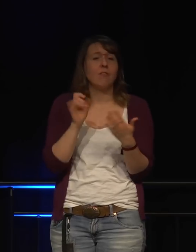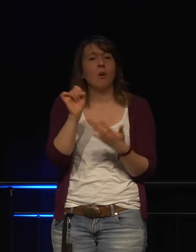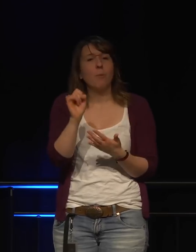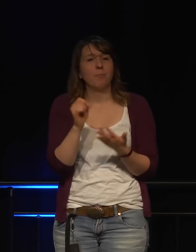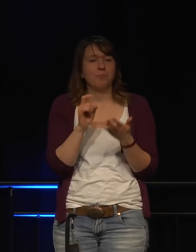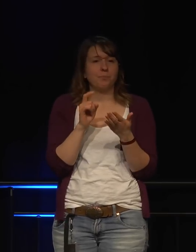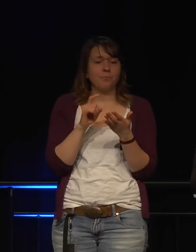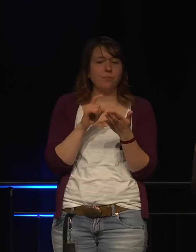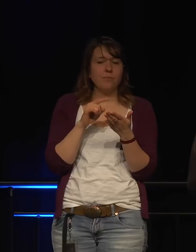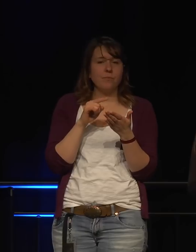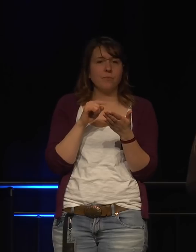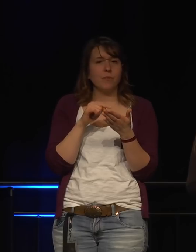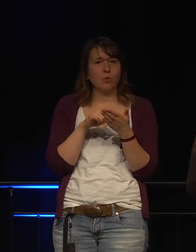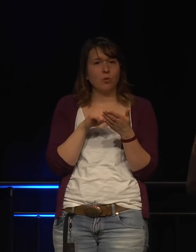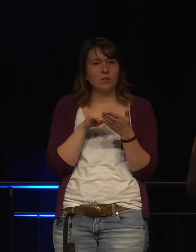irgendwas passiert?